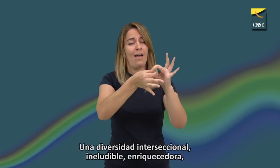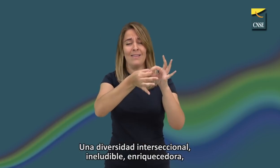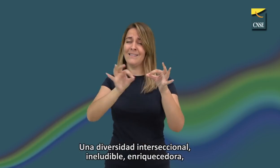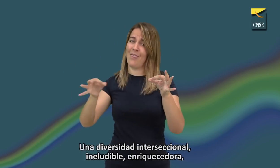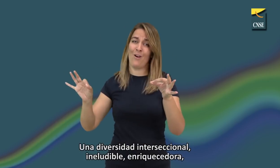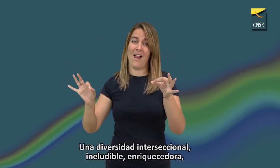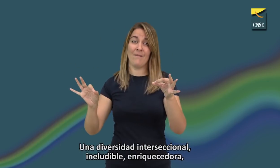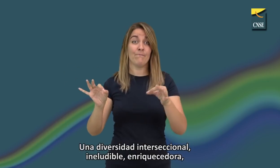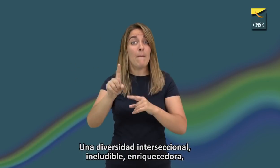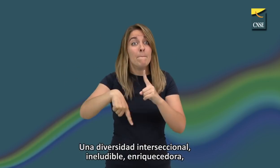enriquecedora.